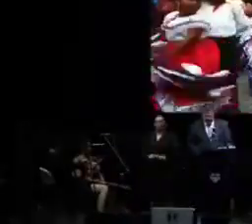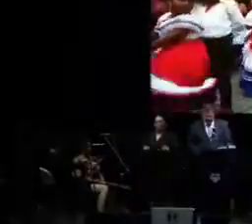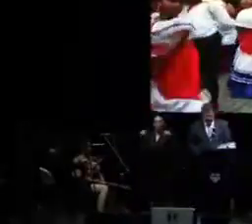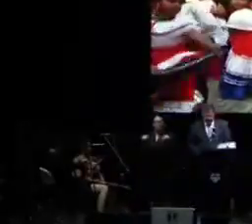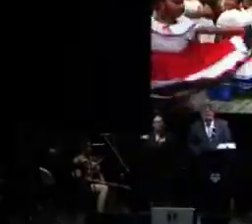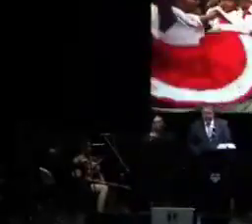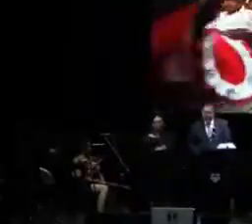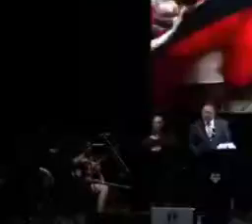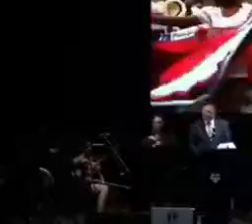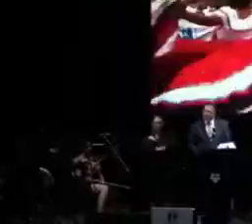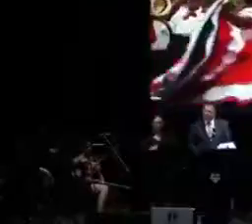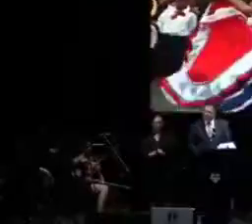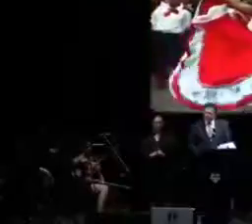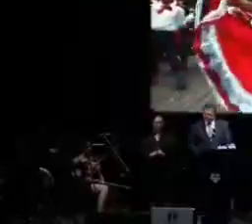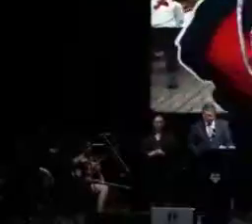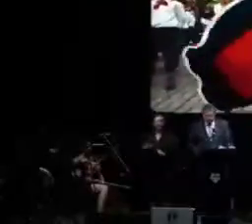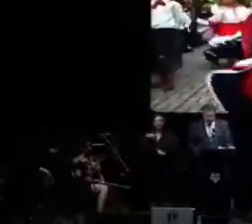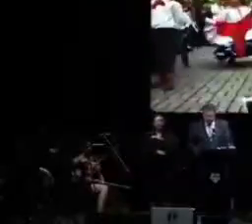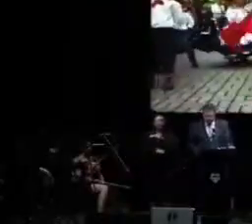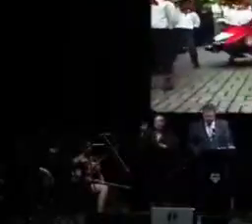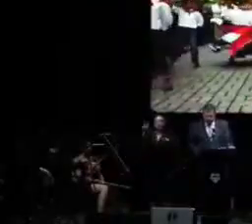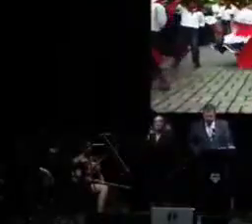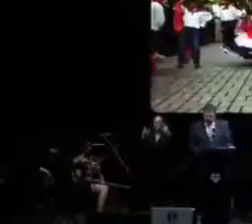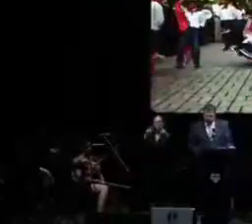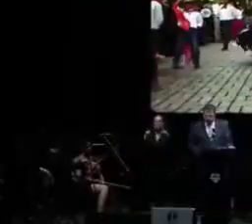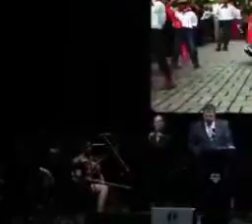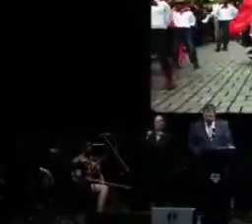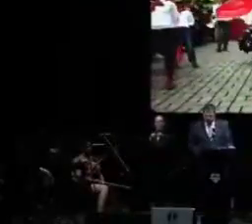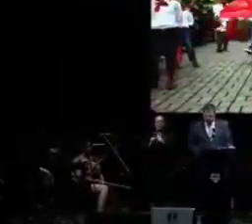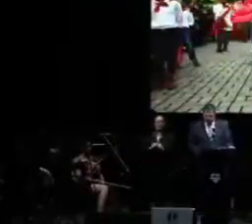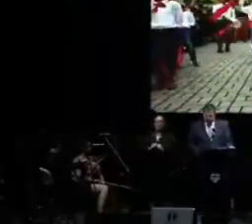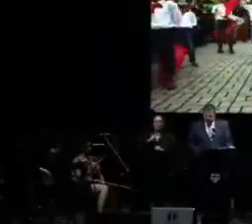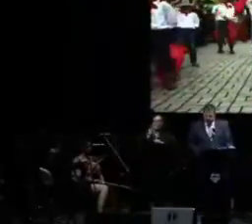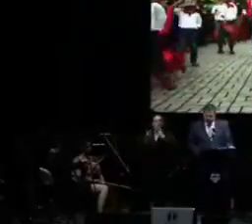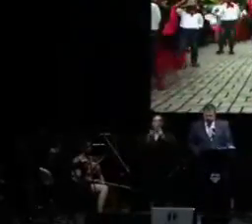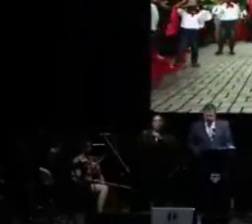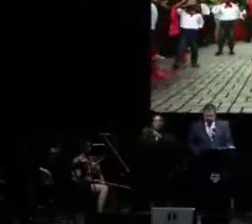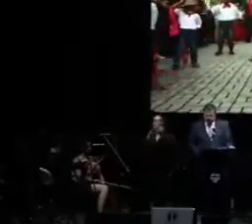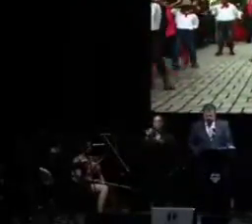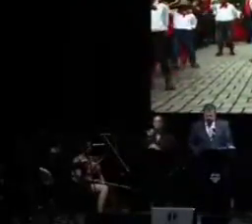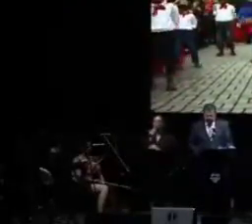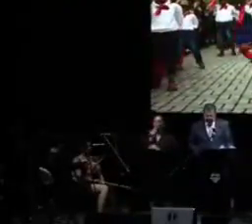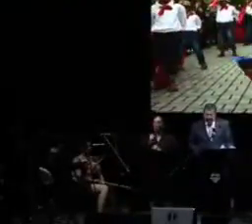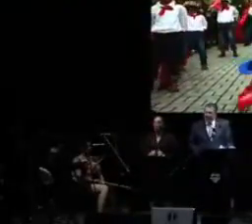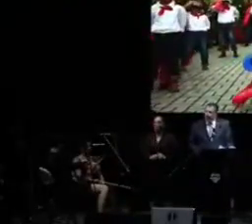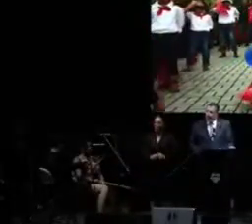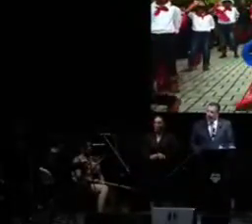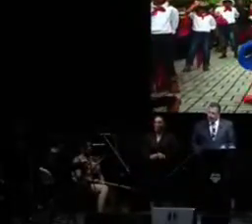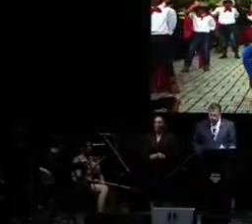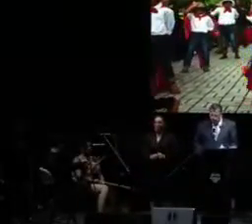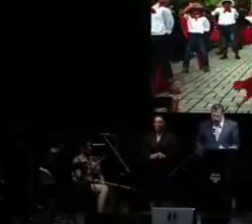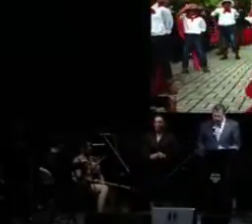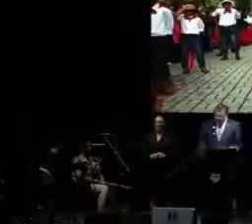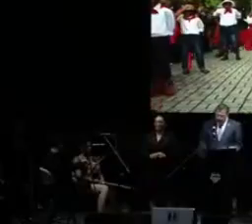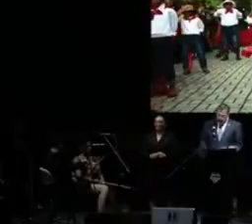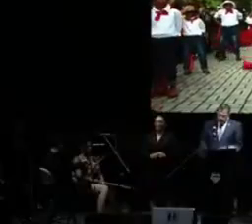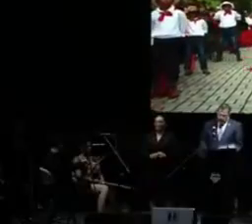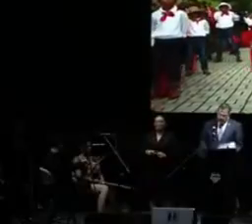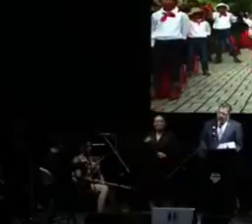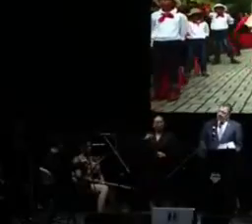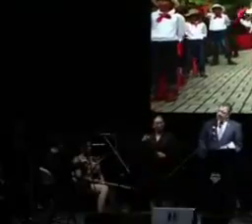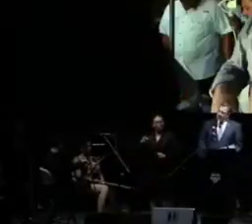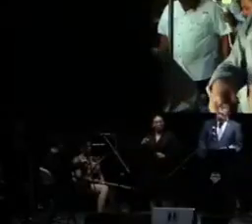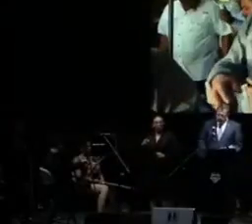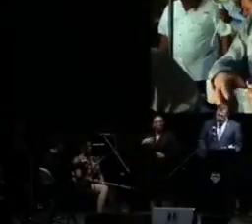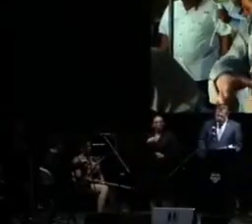escuchamos también la voz de los pueblos indígenas y su justo reclamo